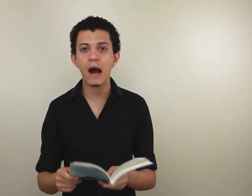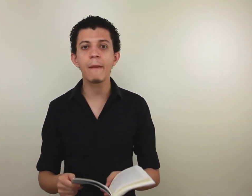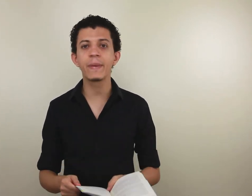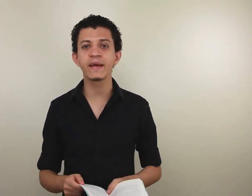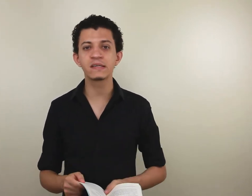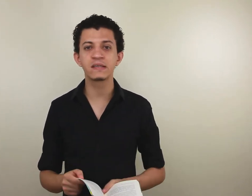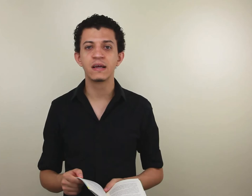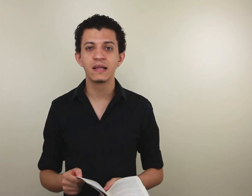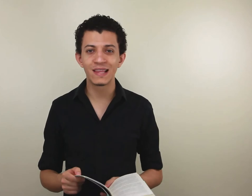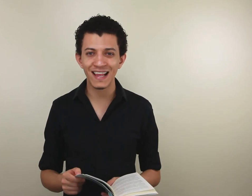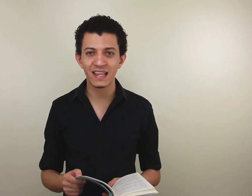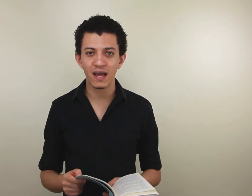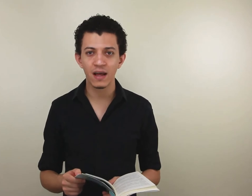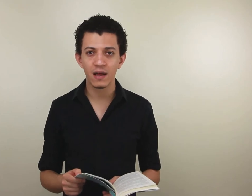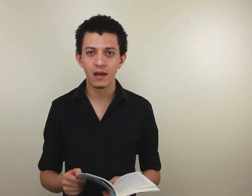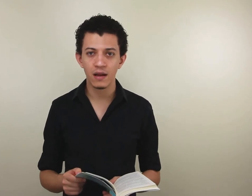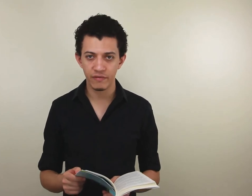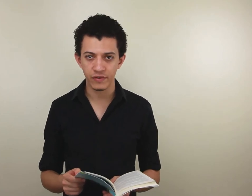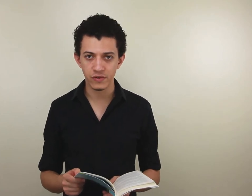apenas 30 livros.